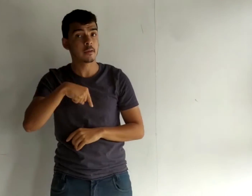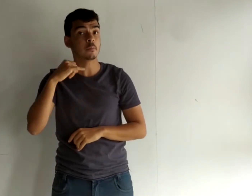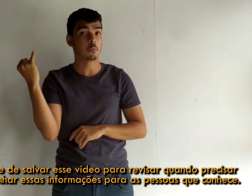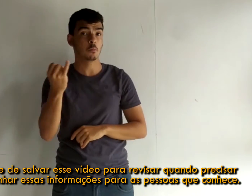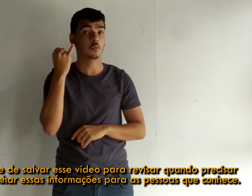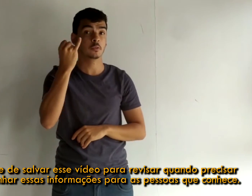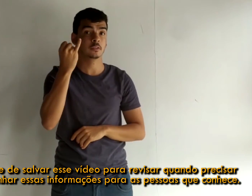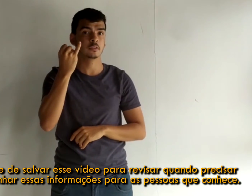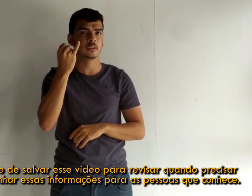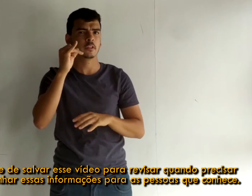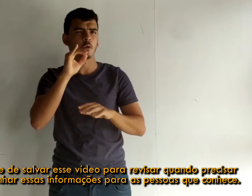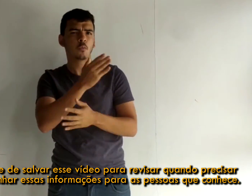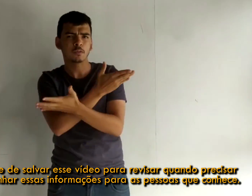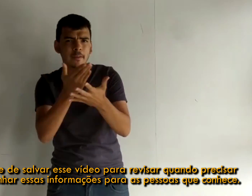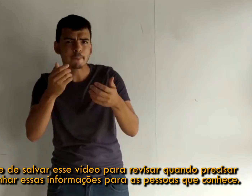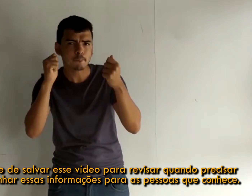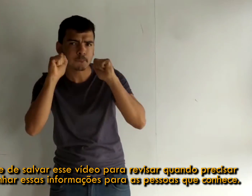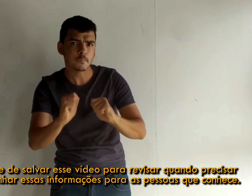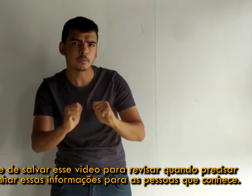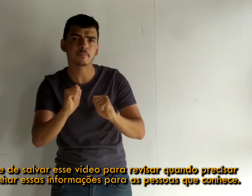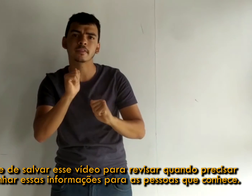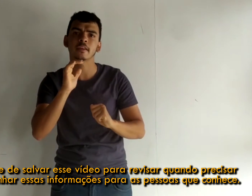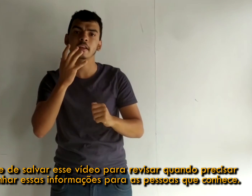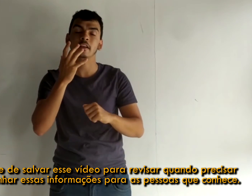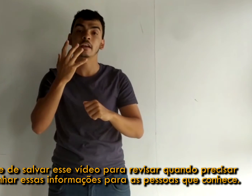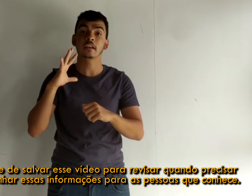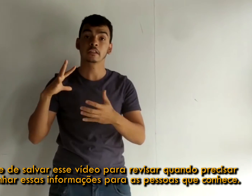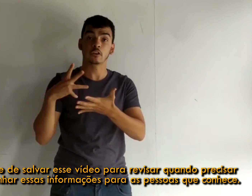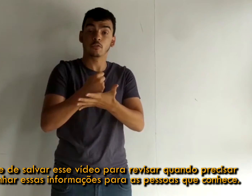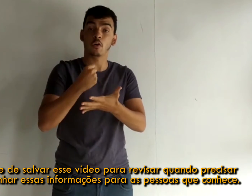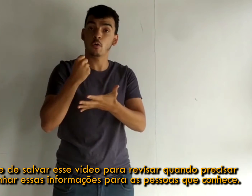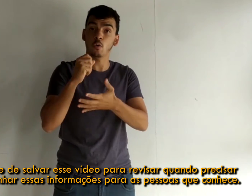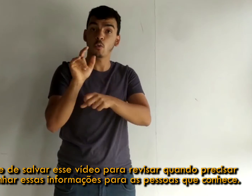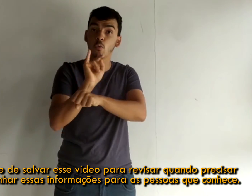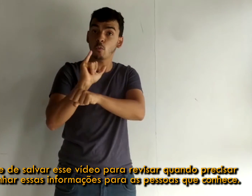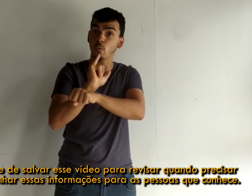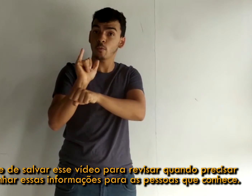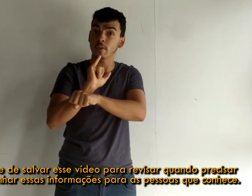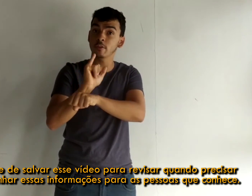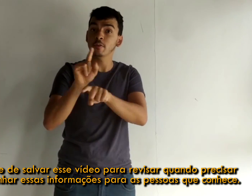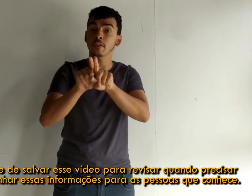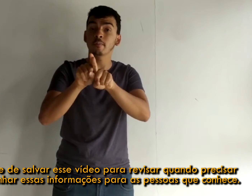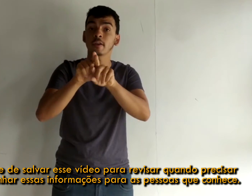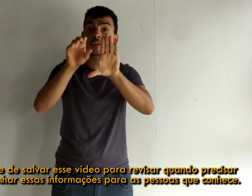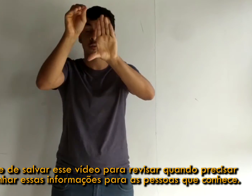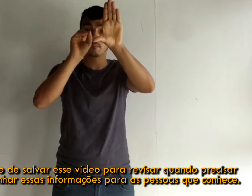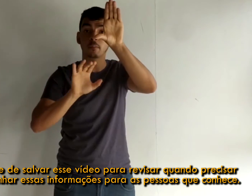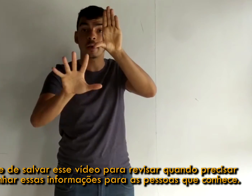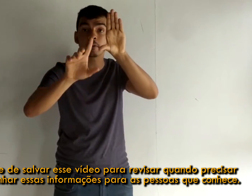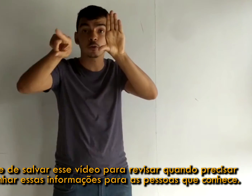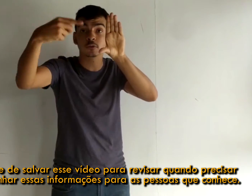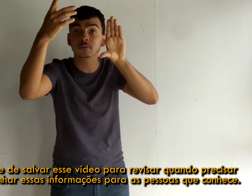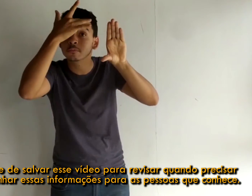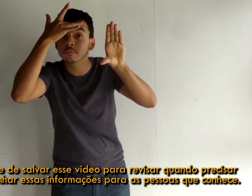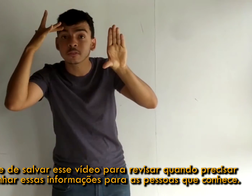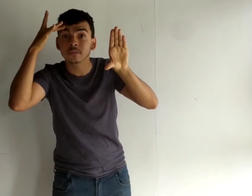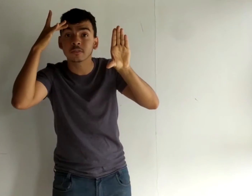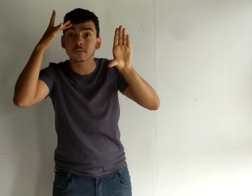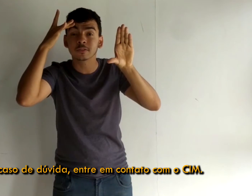Não esquece de salvar esse vídeo para revisar quando precisar e de encaminhar essas informações para as pessoas que conhecem. Em